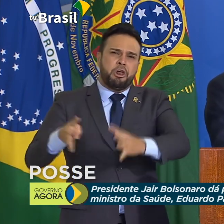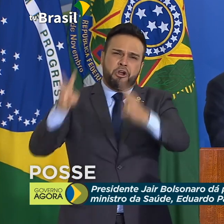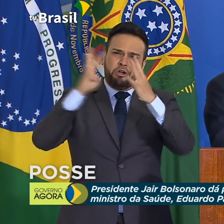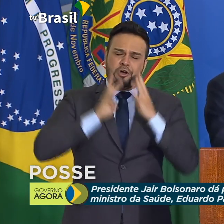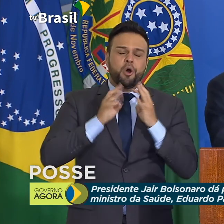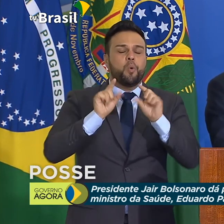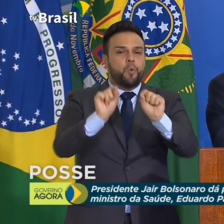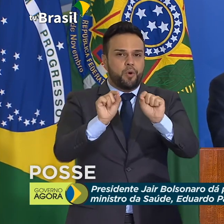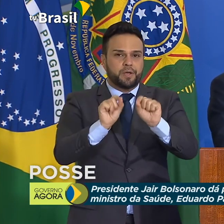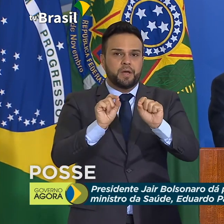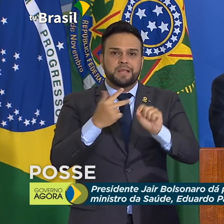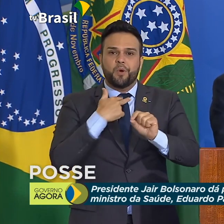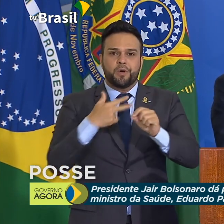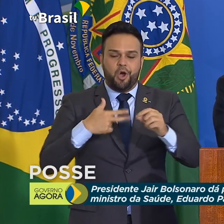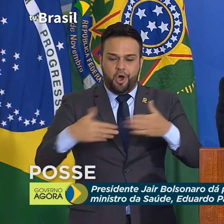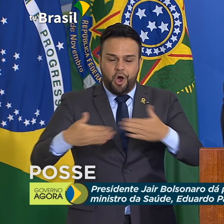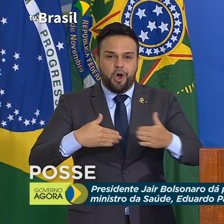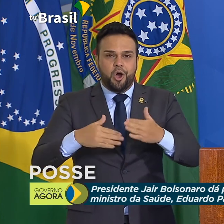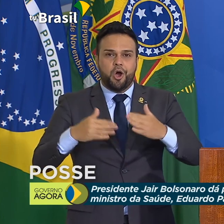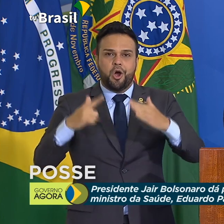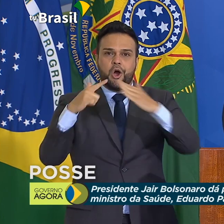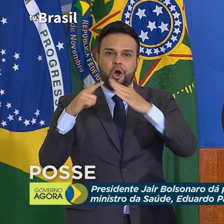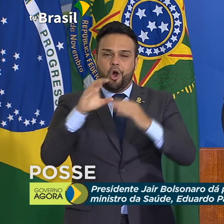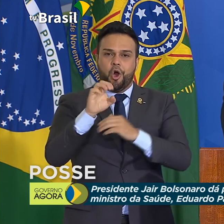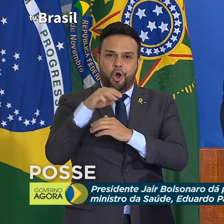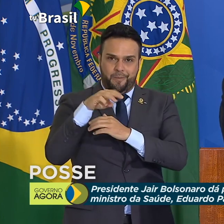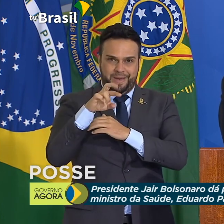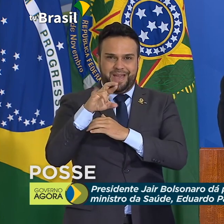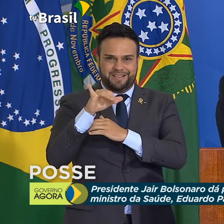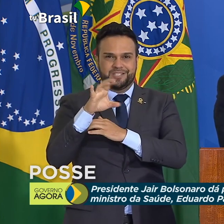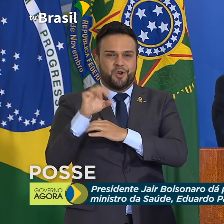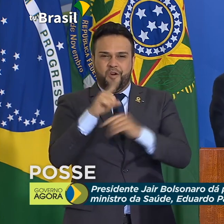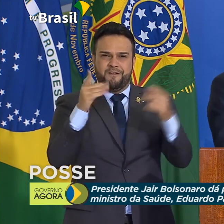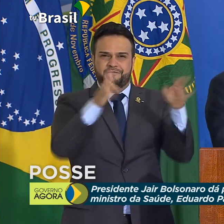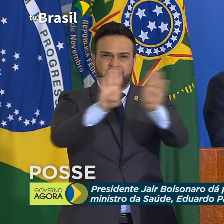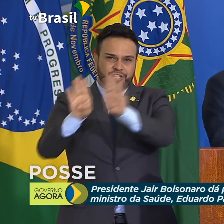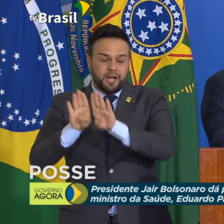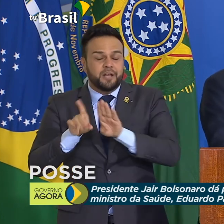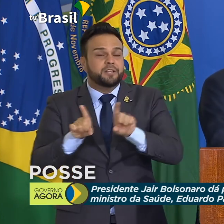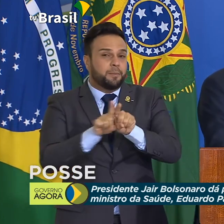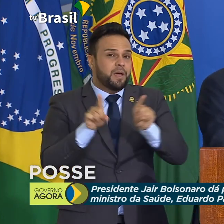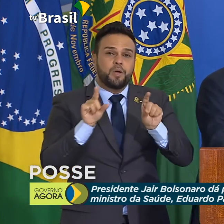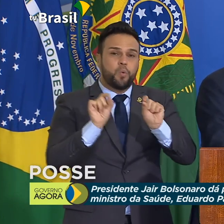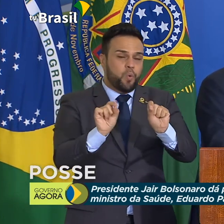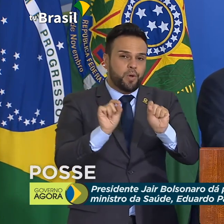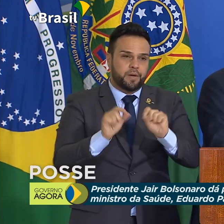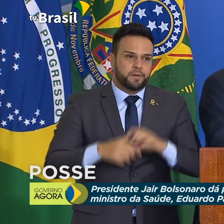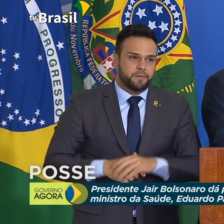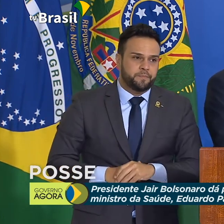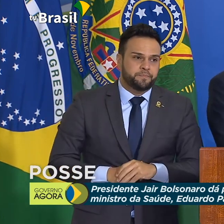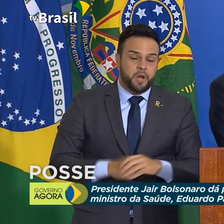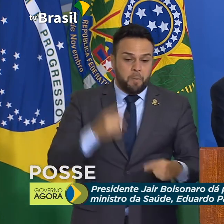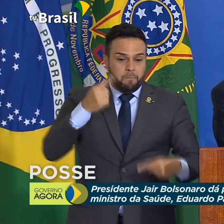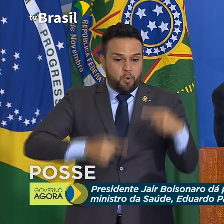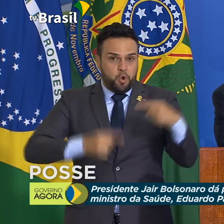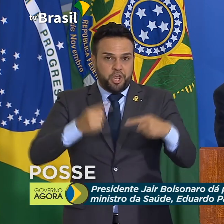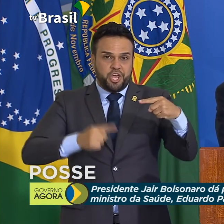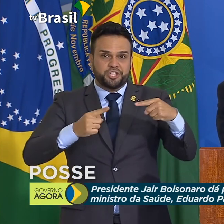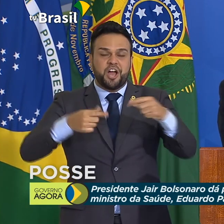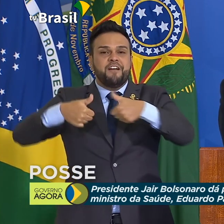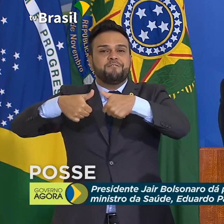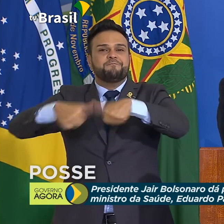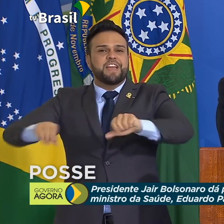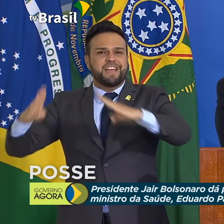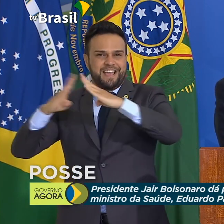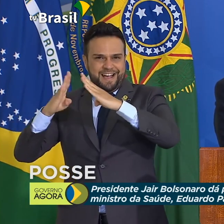poderia ser fechado da maneira como aconteceu. Também falamos, na época, que essa polícia de isolamento do fique